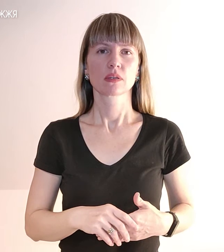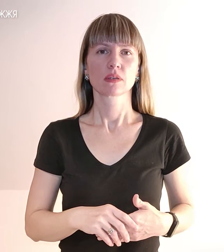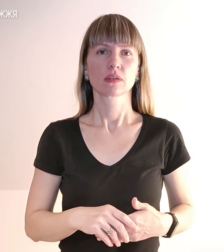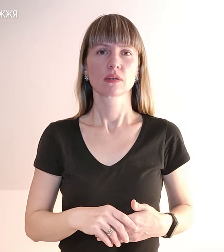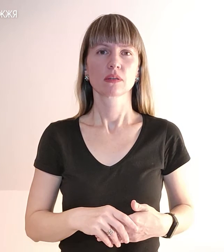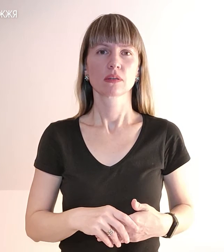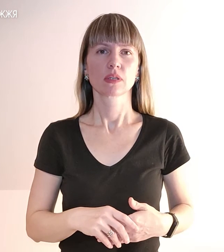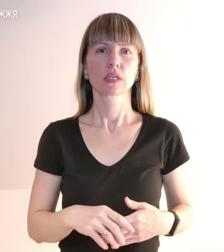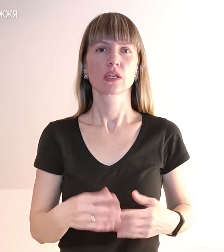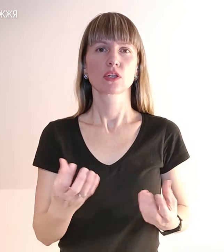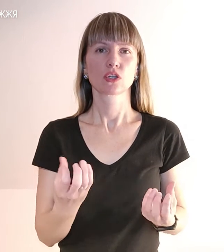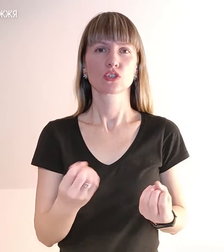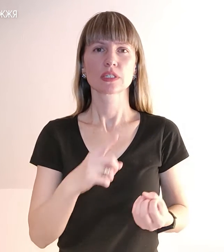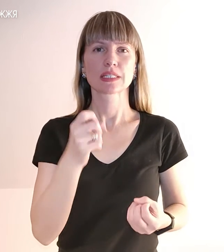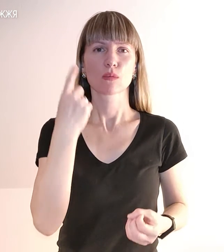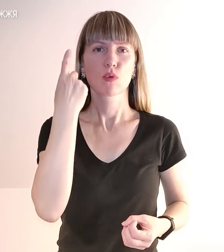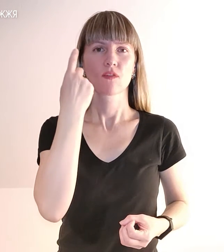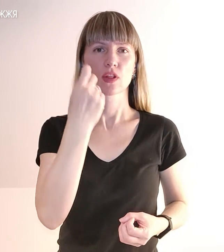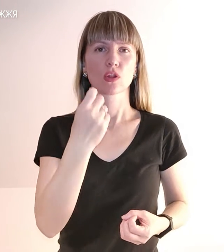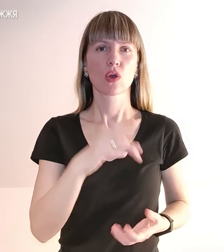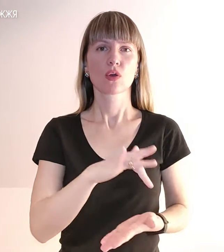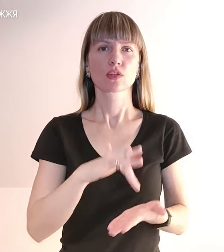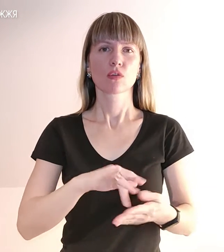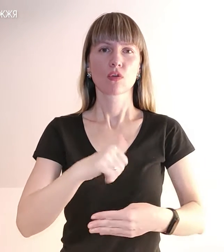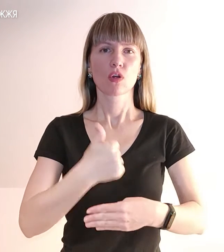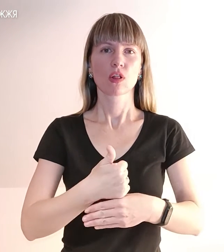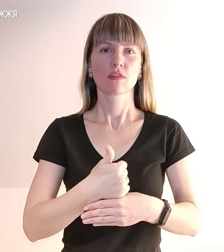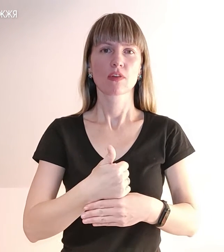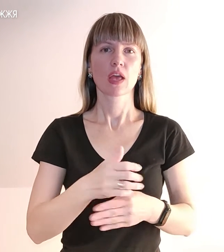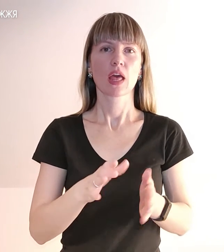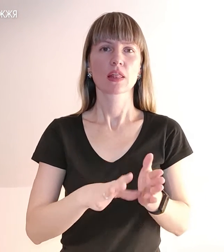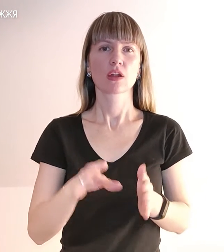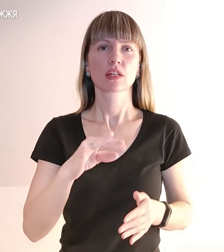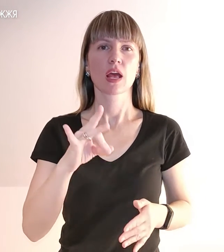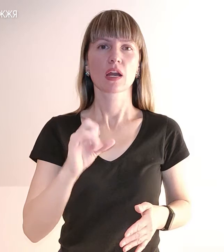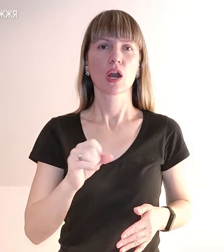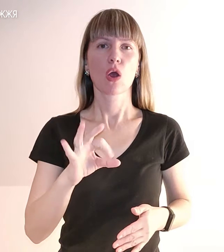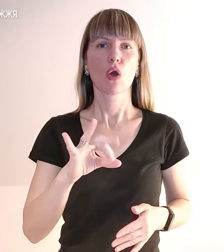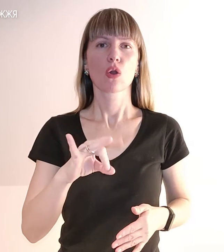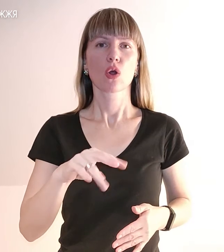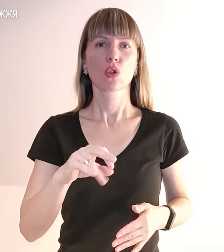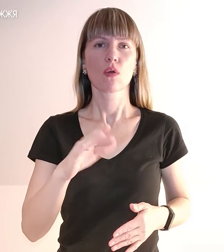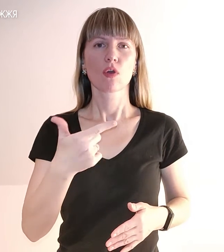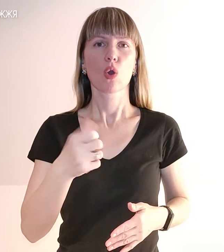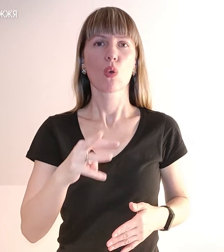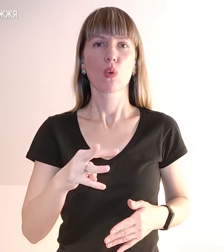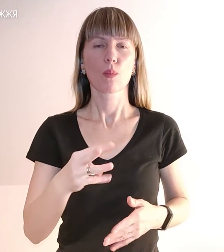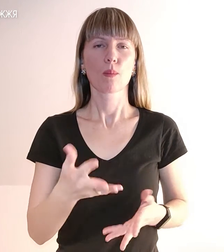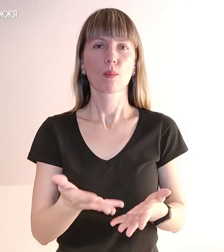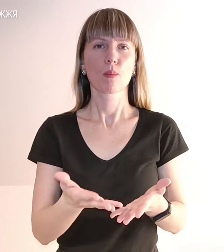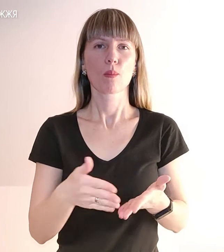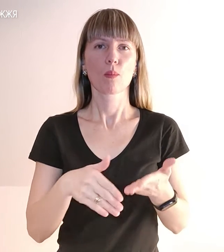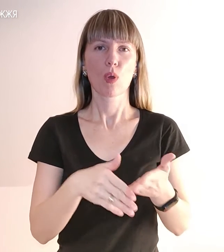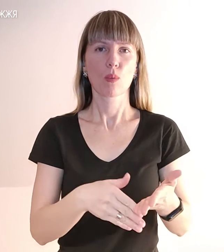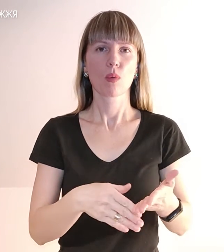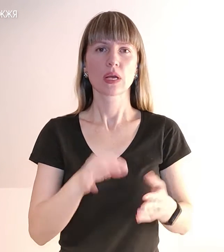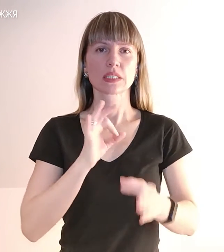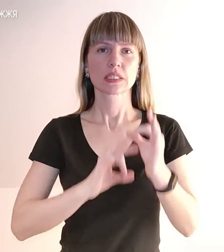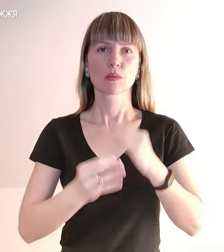Також, за повідомленням міського голова Енергодара Дмитра Орлова, гуманітарну допомогу з ліками та продуктами з Запоріжжя до